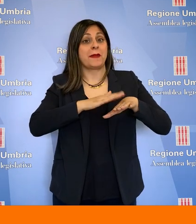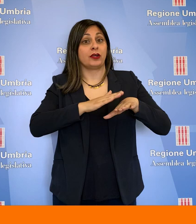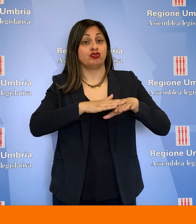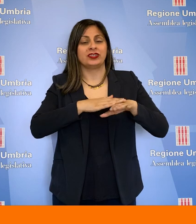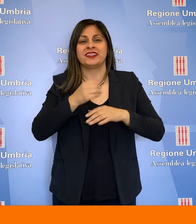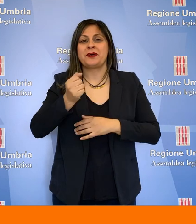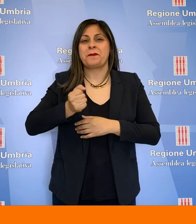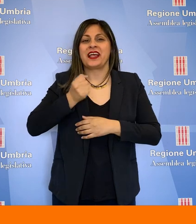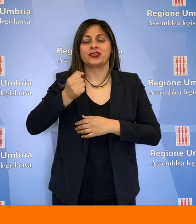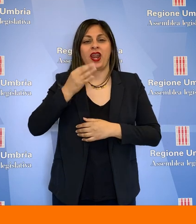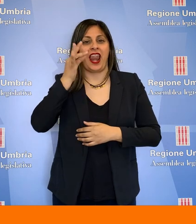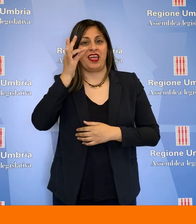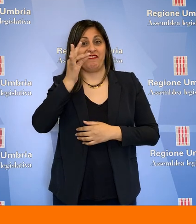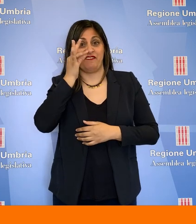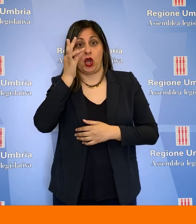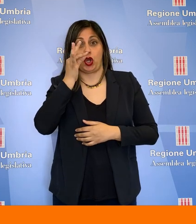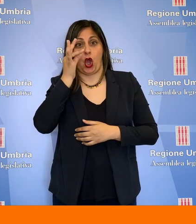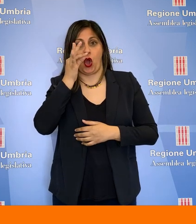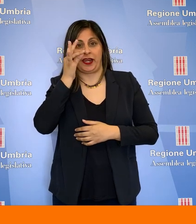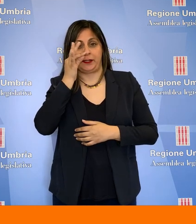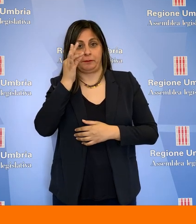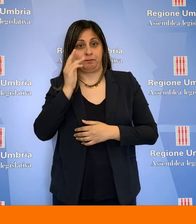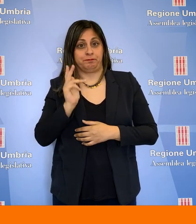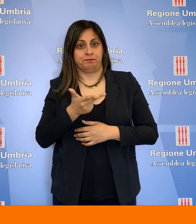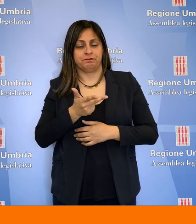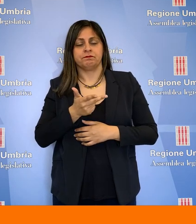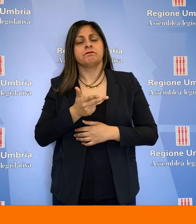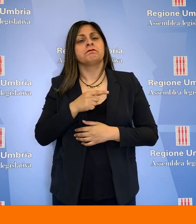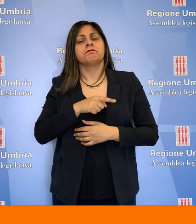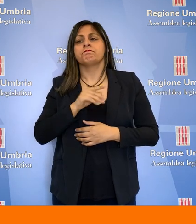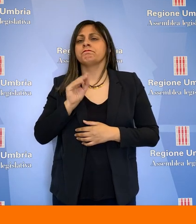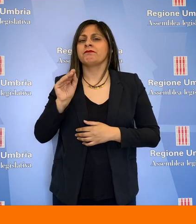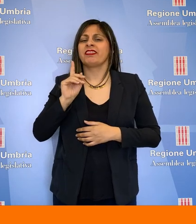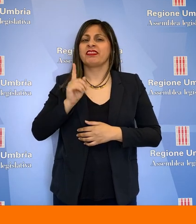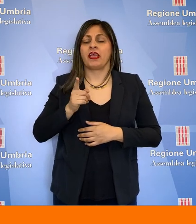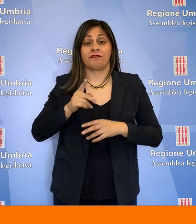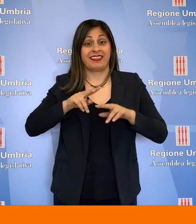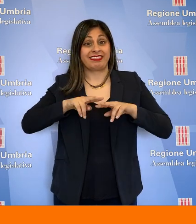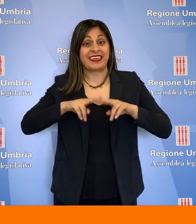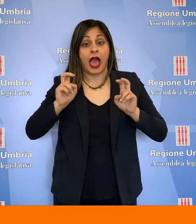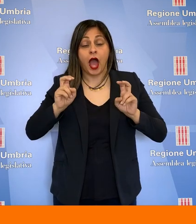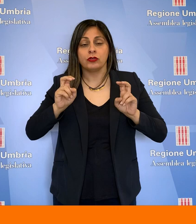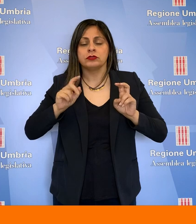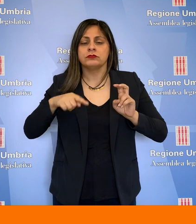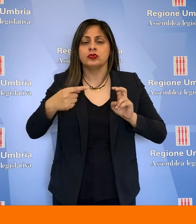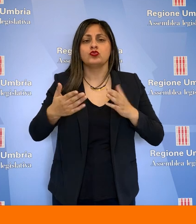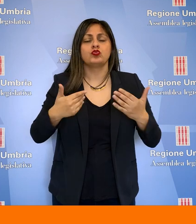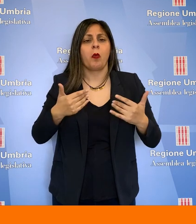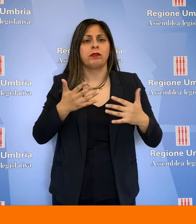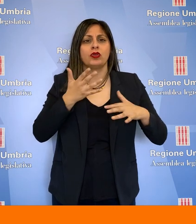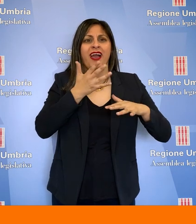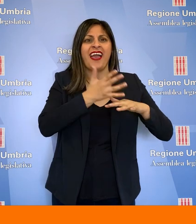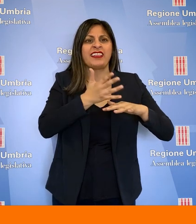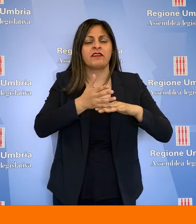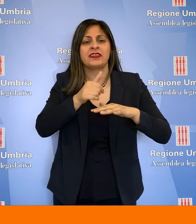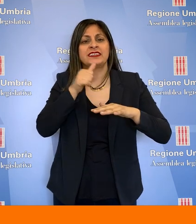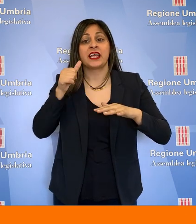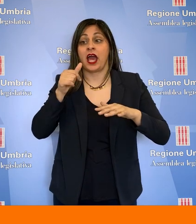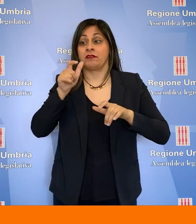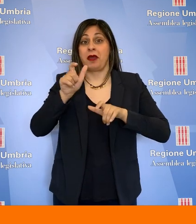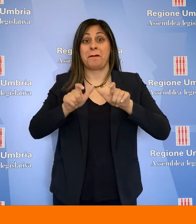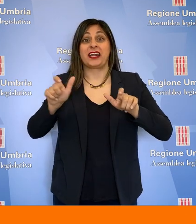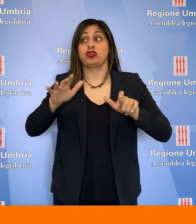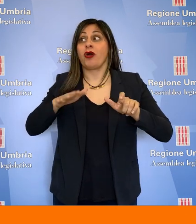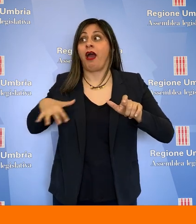Valerio Mancini, Stefano Pastorelli e Paola Fioroni, si chiede di attivare fin dalla diagnosi interventi che coinvolgano tutto il